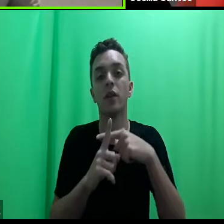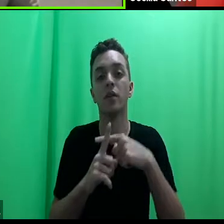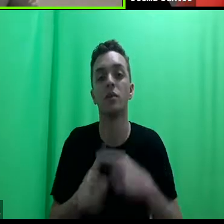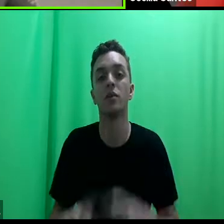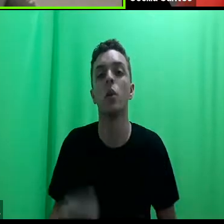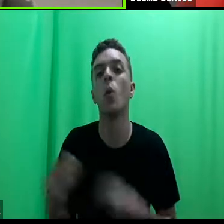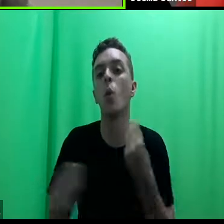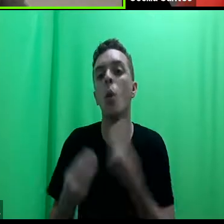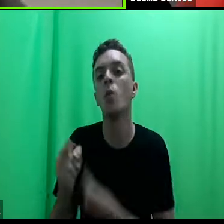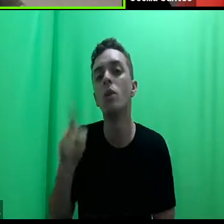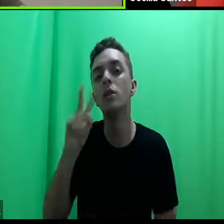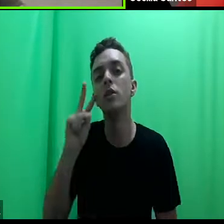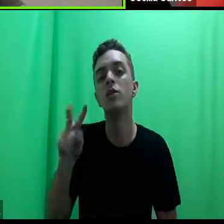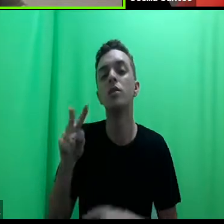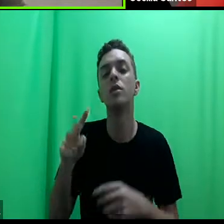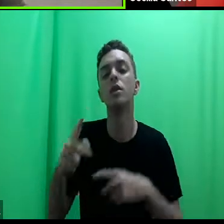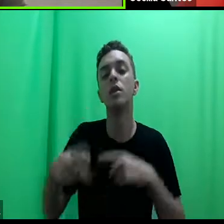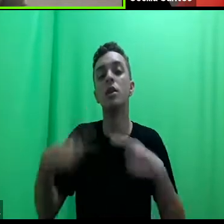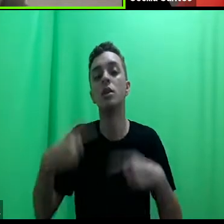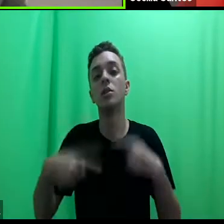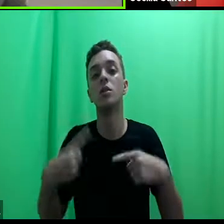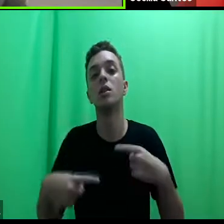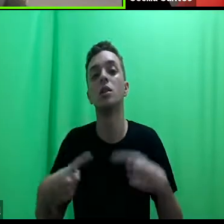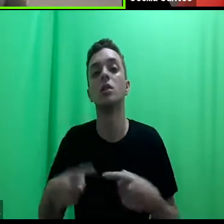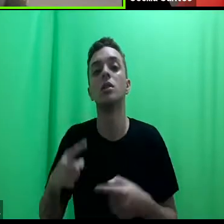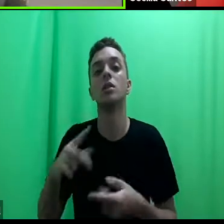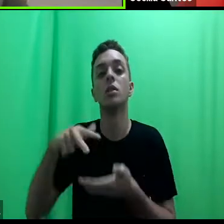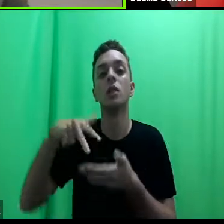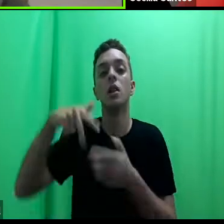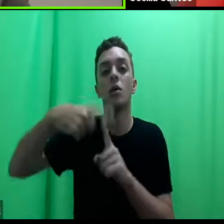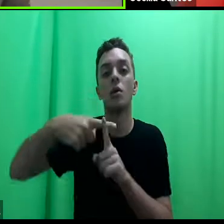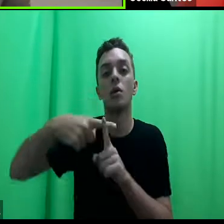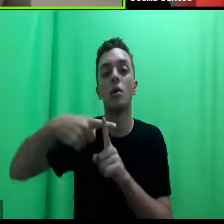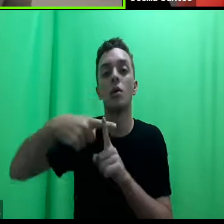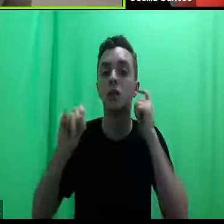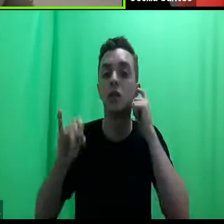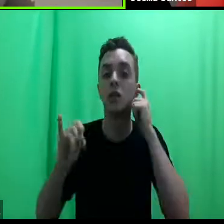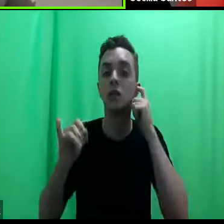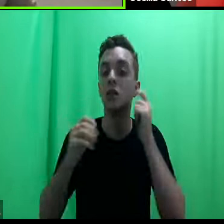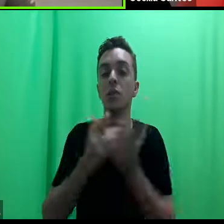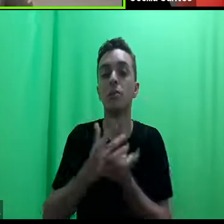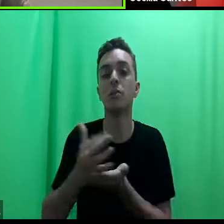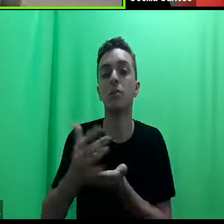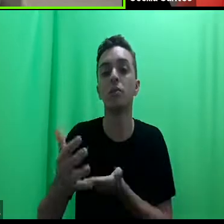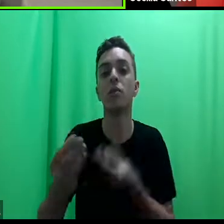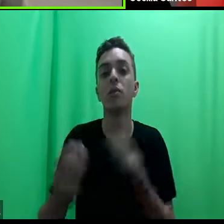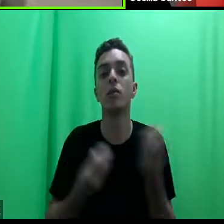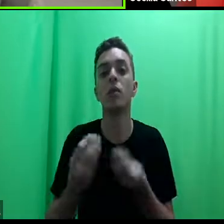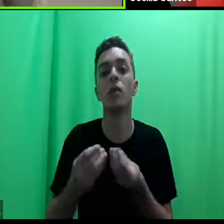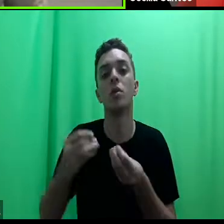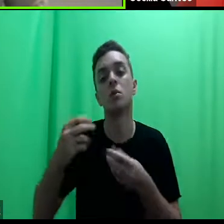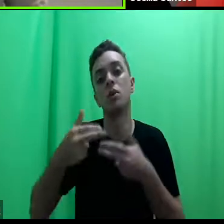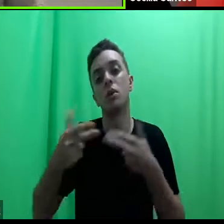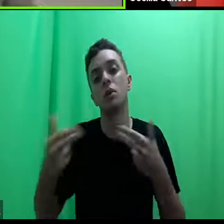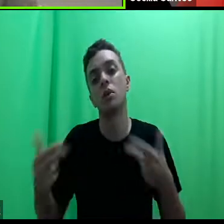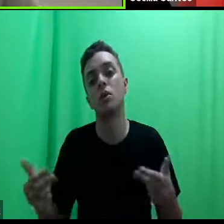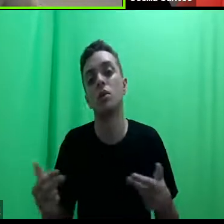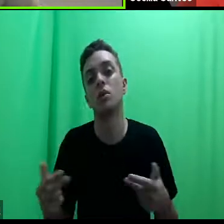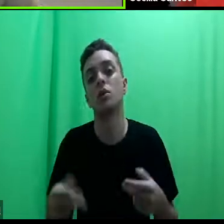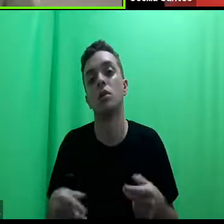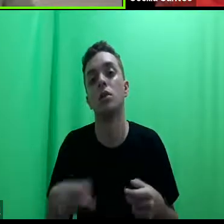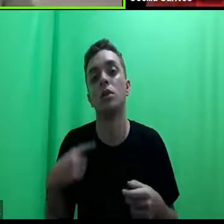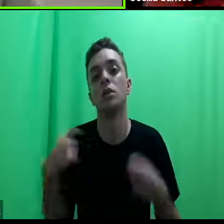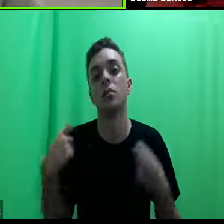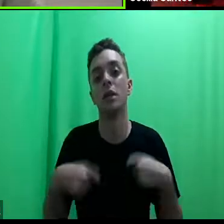enxerga essas políticas afirmativas, e aqui, se a partir desses elementos que a senhora apresentou, deveriam ser